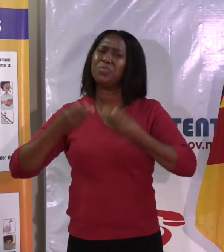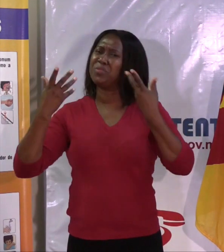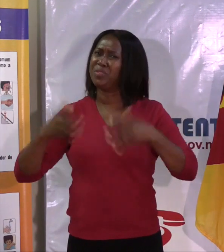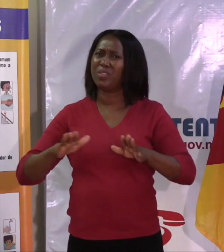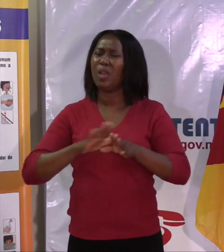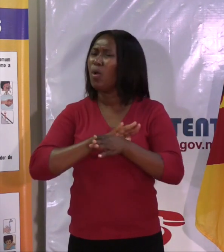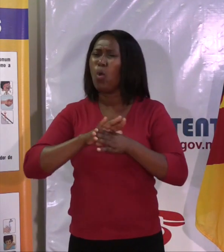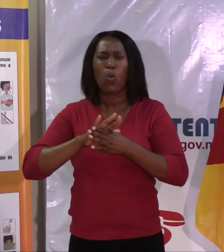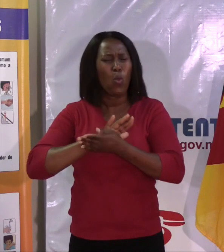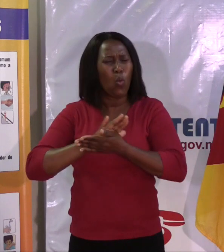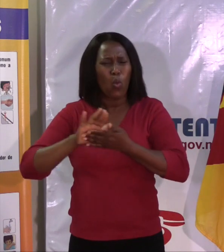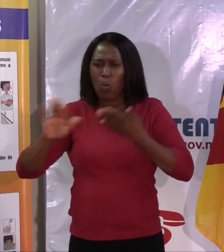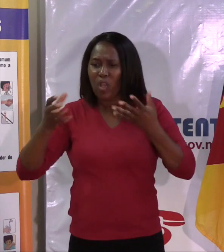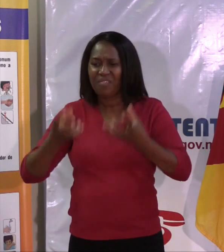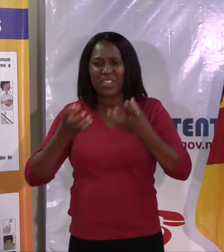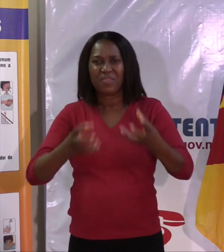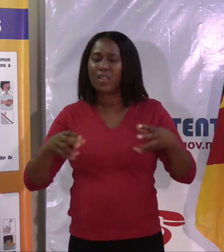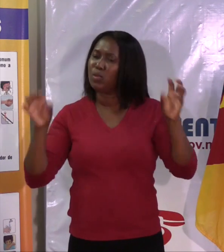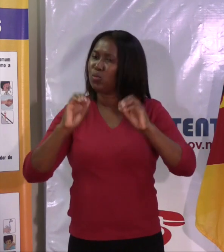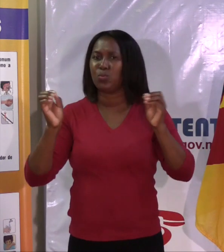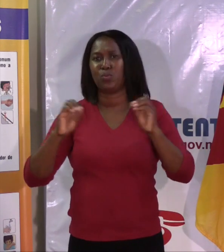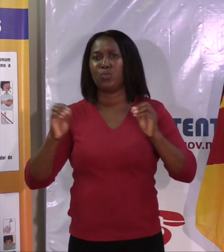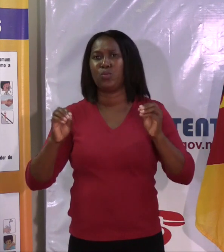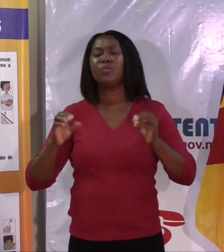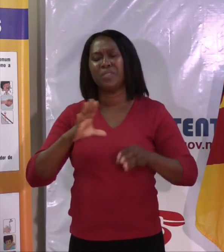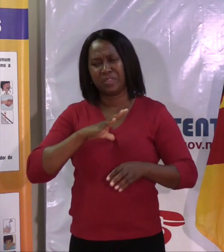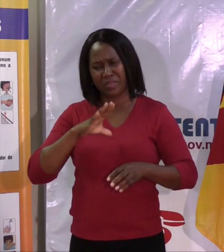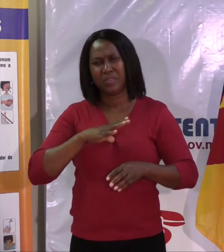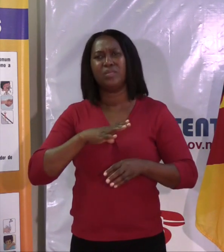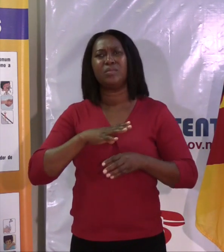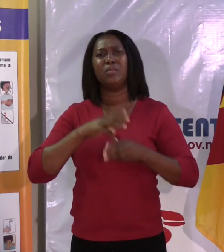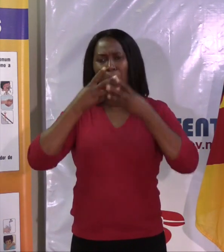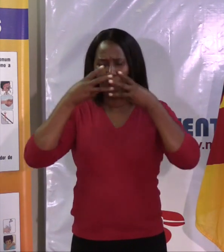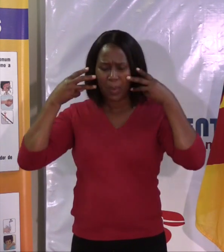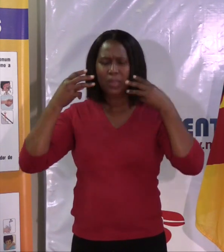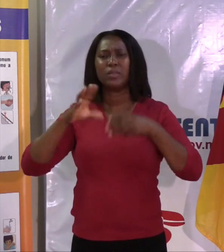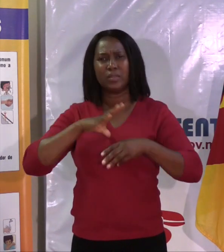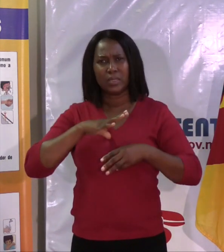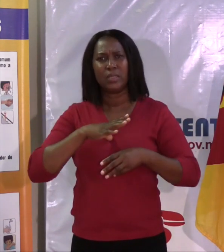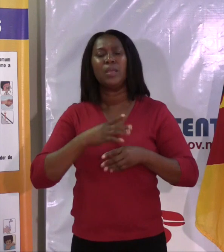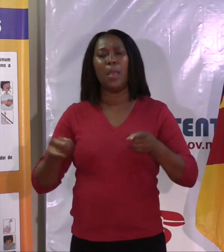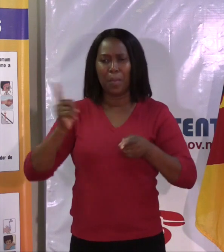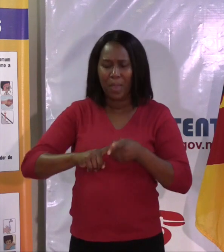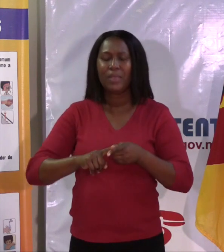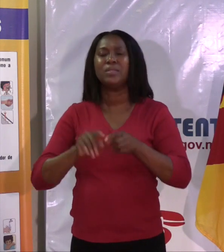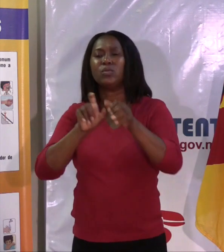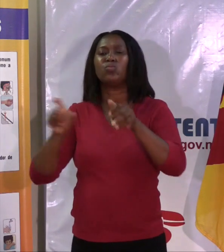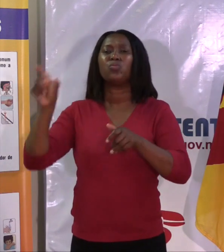de máscaras desde que inicia a epidemia, porque nós já tínhamos um estoque, recebemos um reforço de 100 mil máscaras que nós comunicamos,